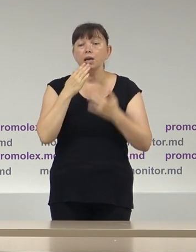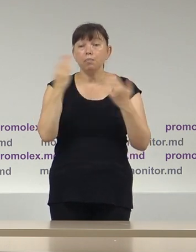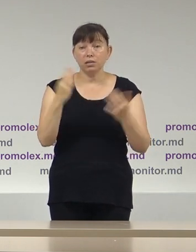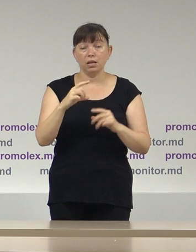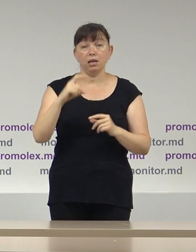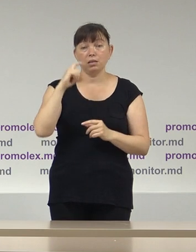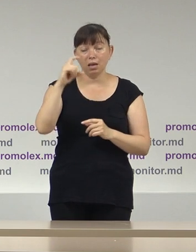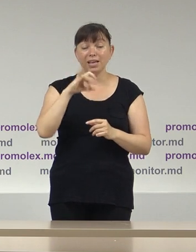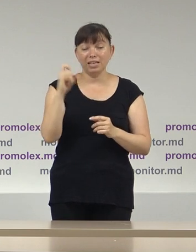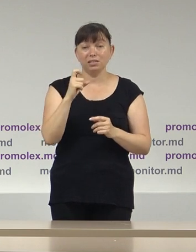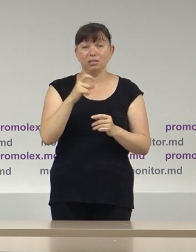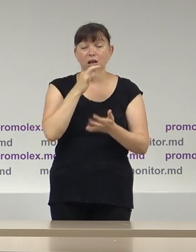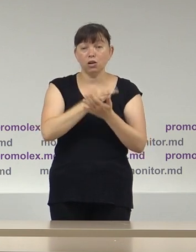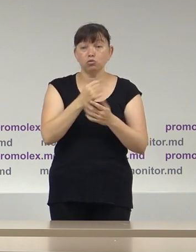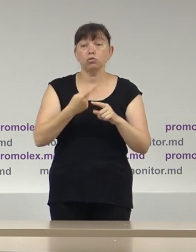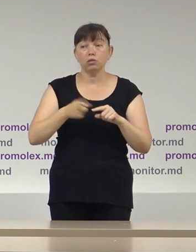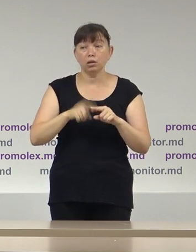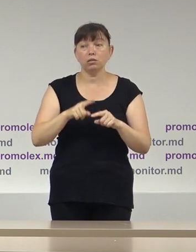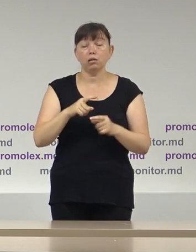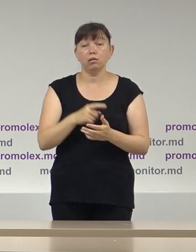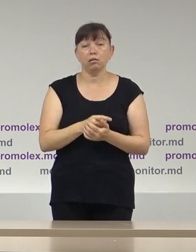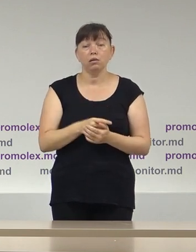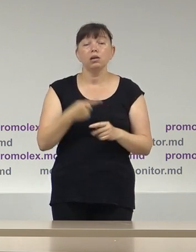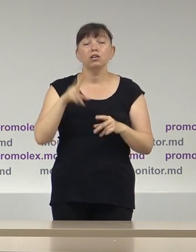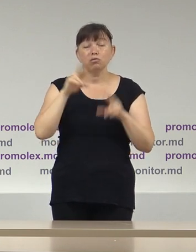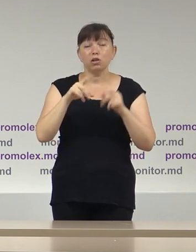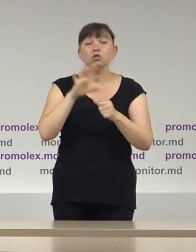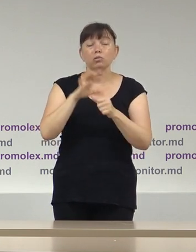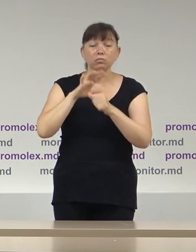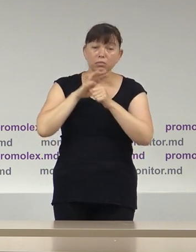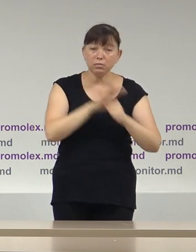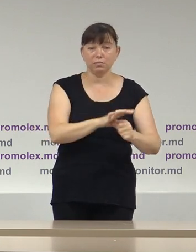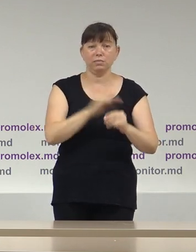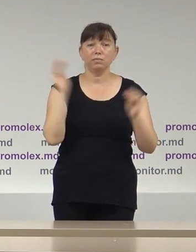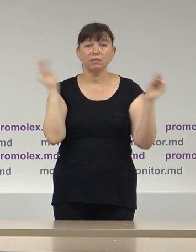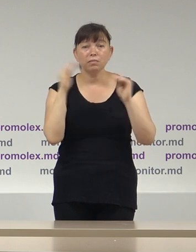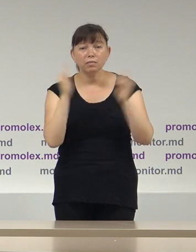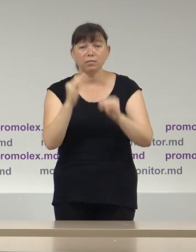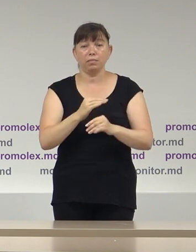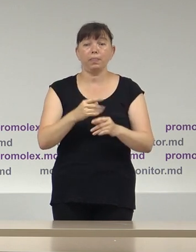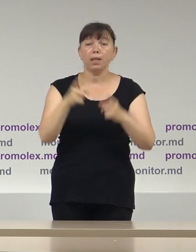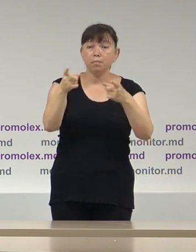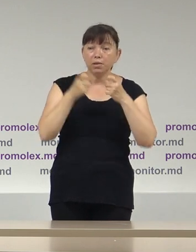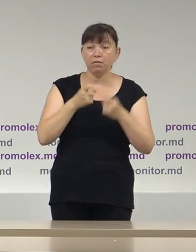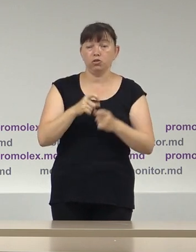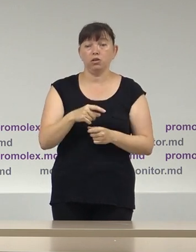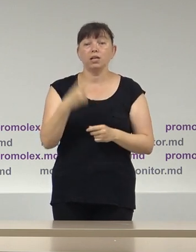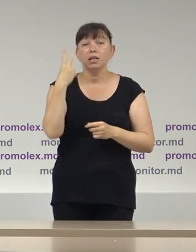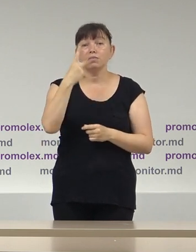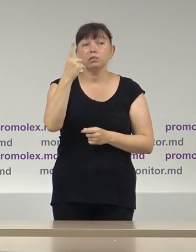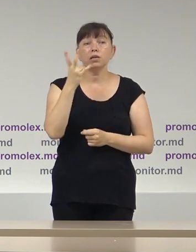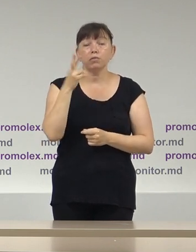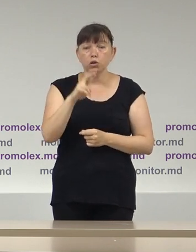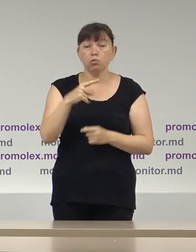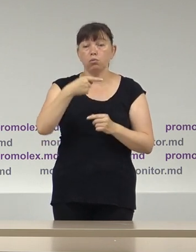capitol din raport, tradițional, ne referim la discursul de ură și instigare la discriminare. În perioada 21 iunie,